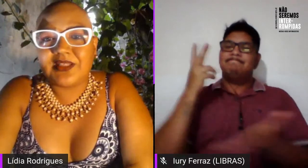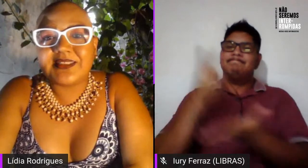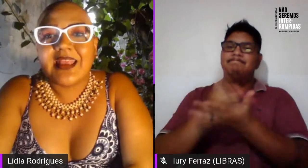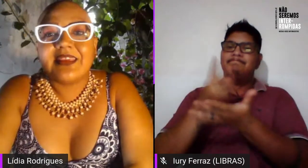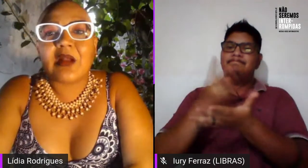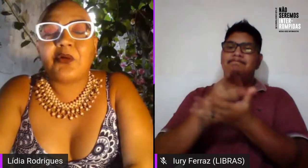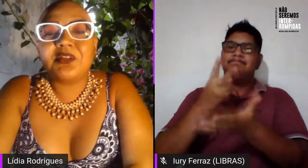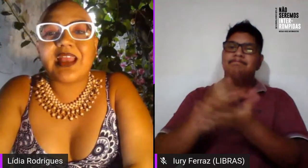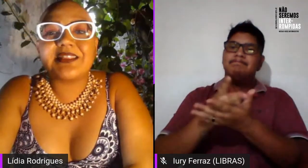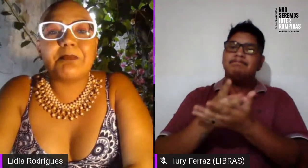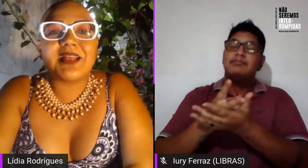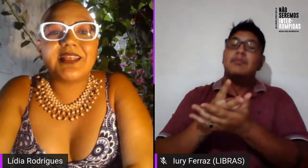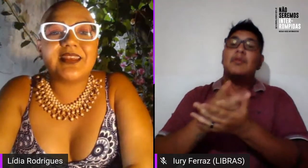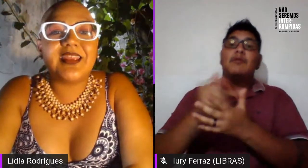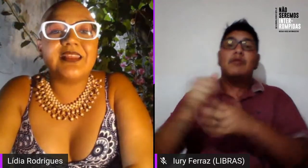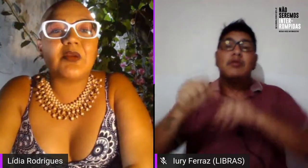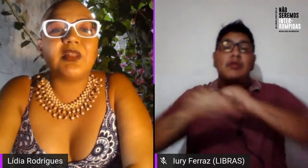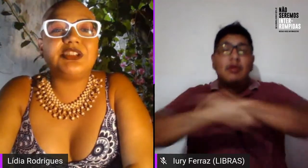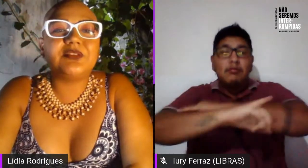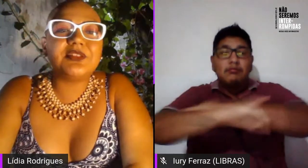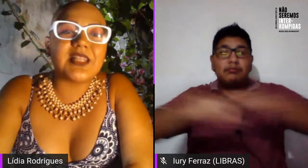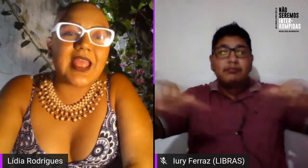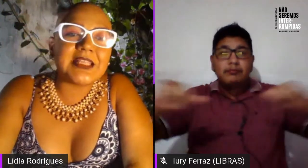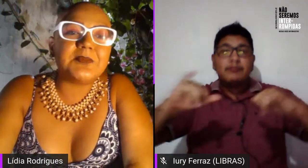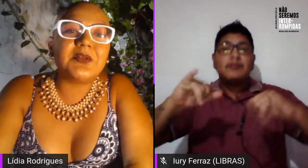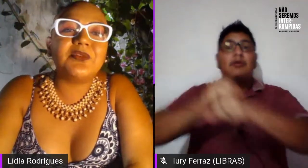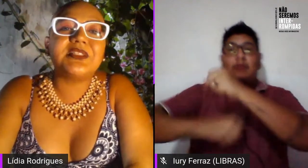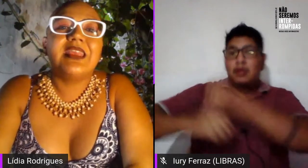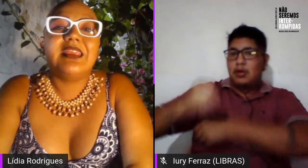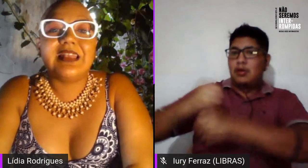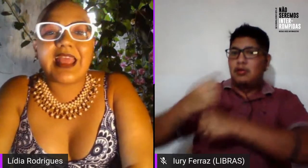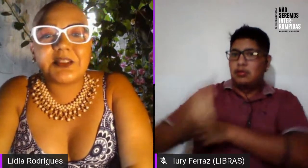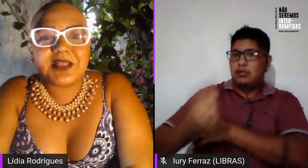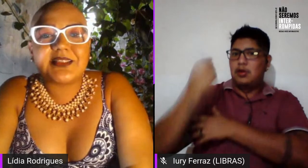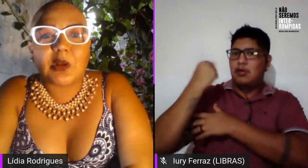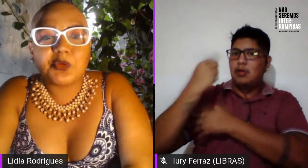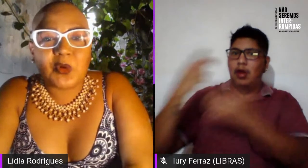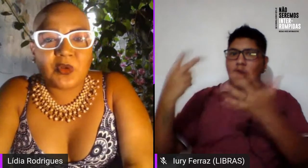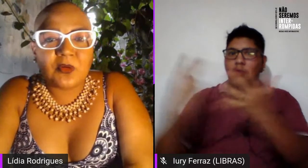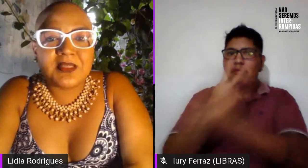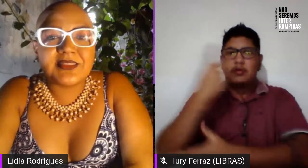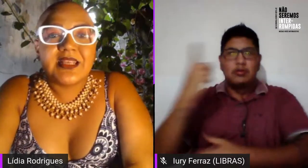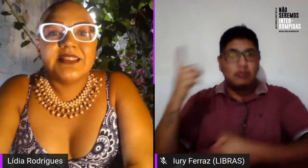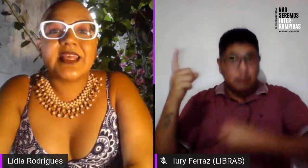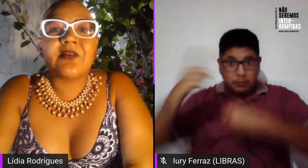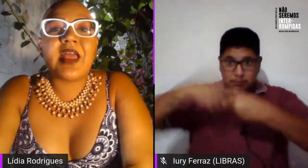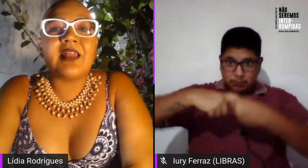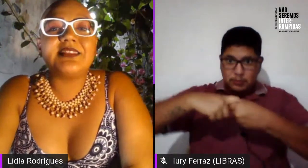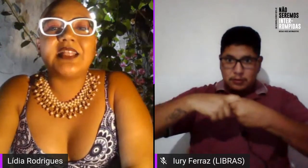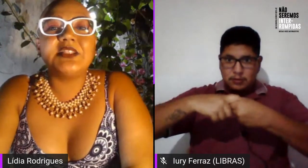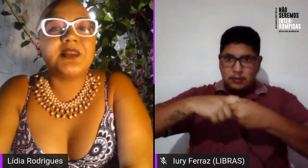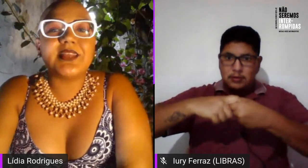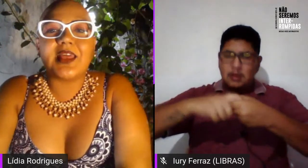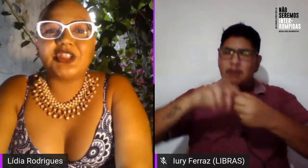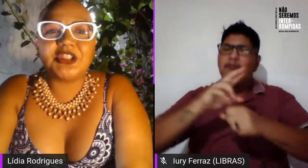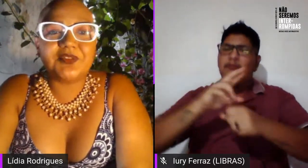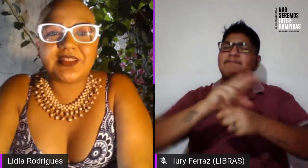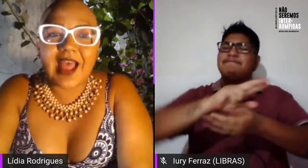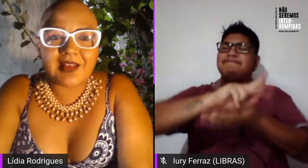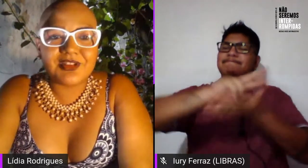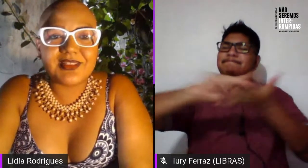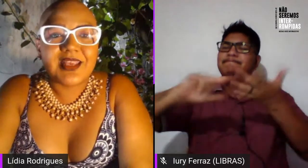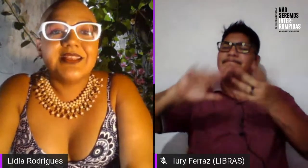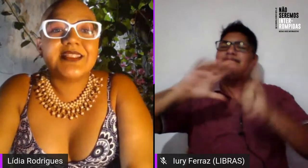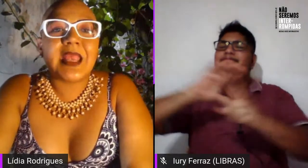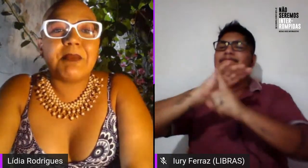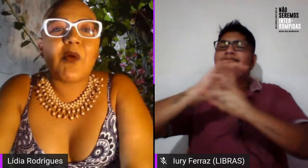anteriores, que acontece em parceria entre coletivos lésbicos e lésbicas autônomas, serão realizadas uma série de